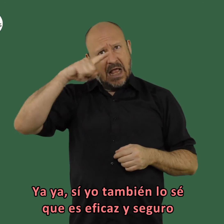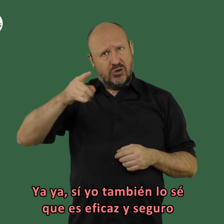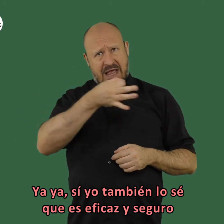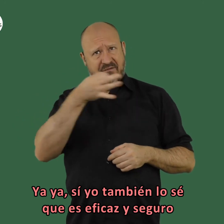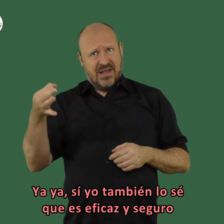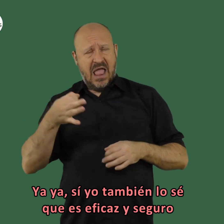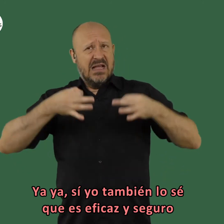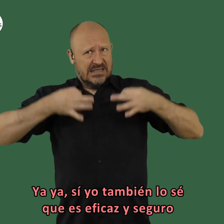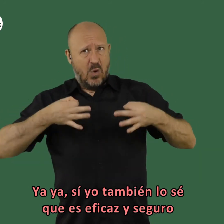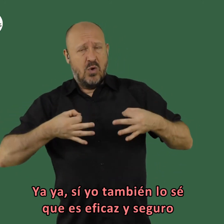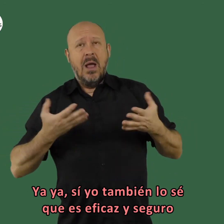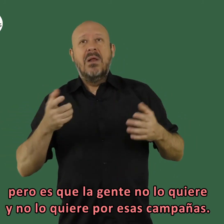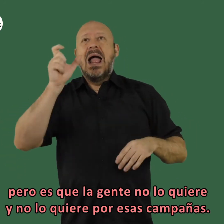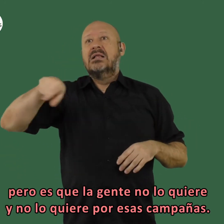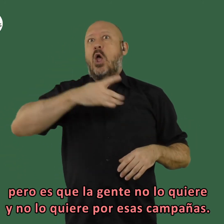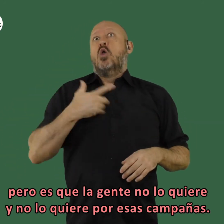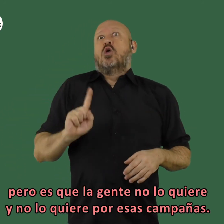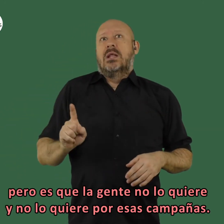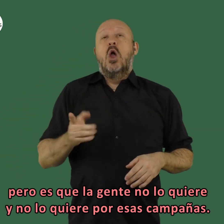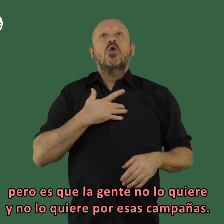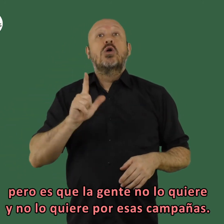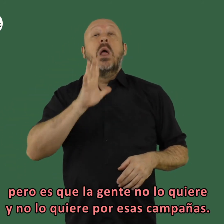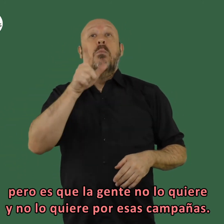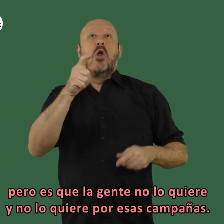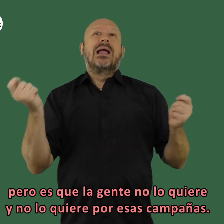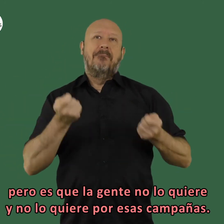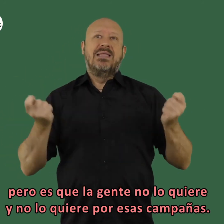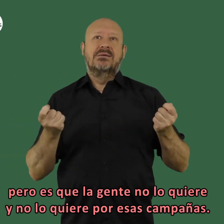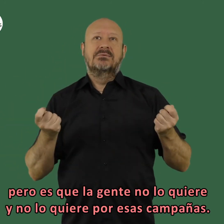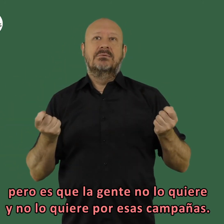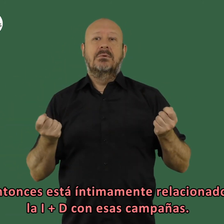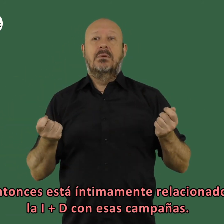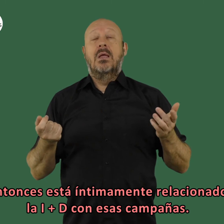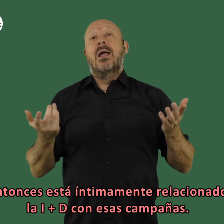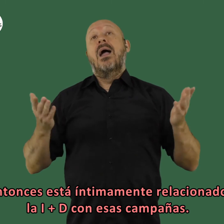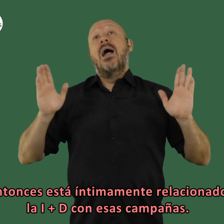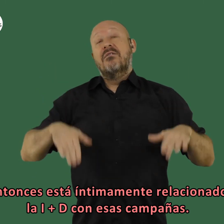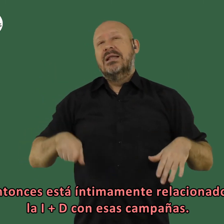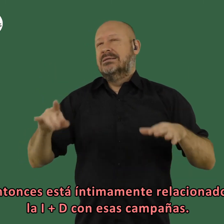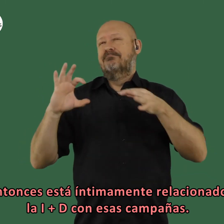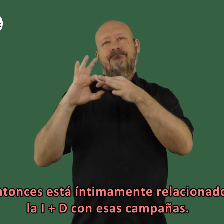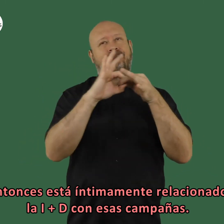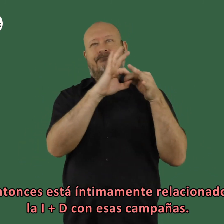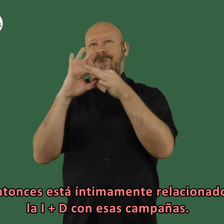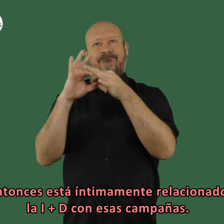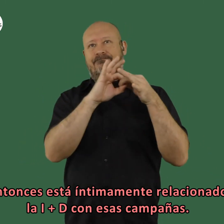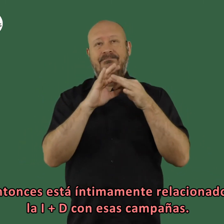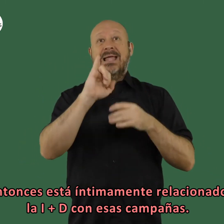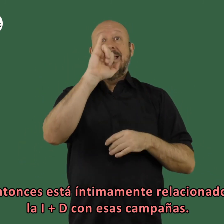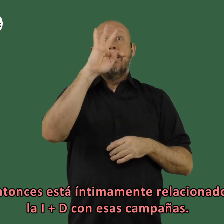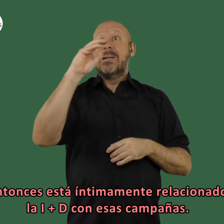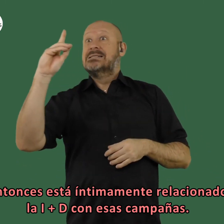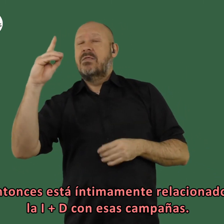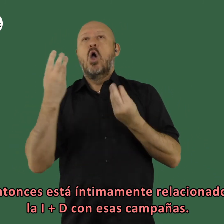ya si yo también lo sé que es eficaz y seguro pero que la gente no lo quiere y no lo quiere por esas campañas entonces está íntimamente